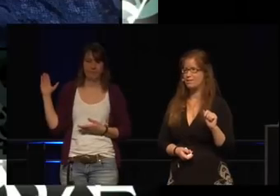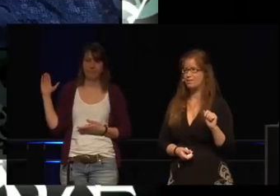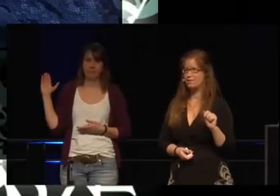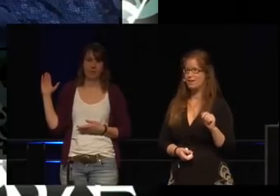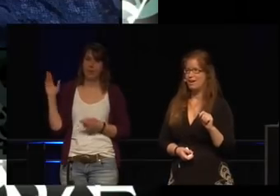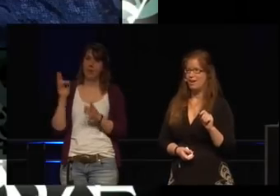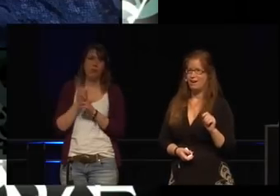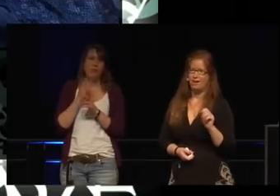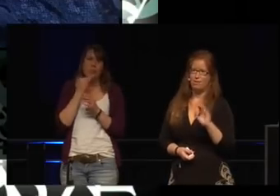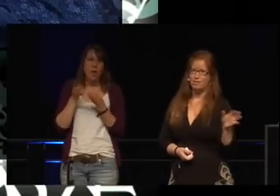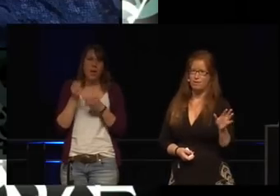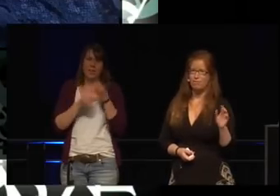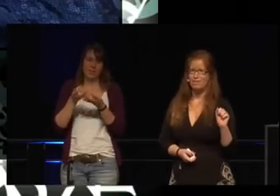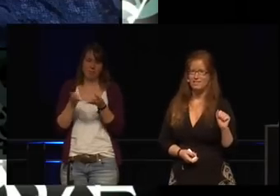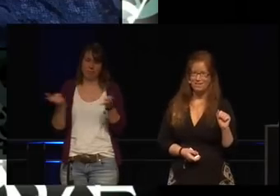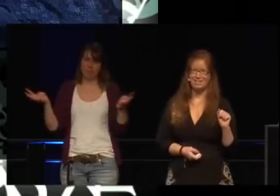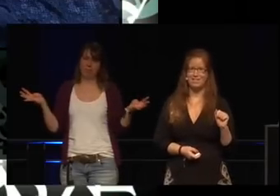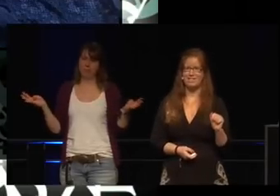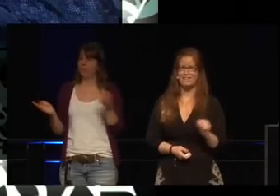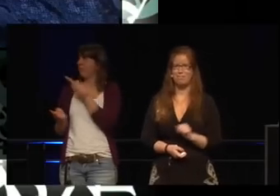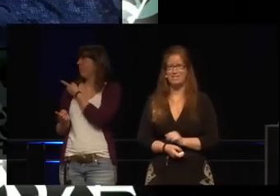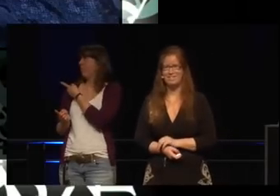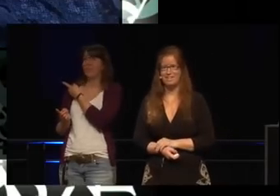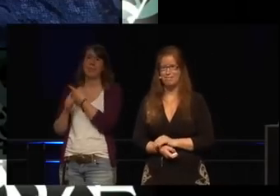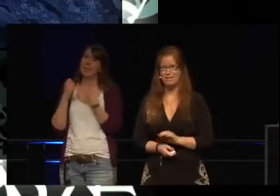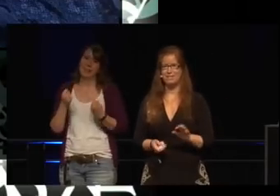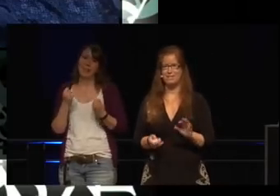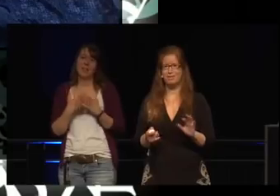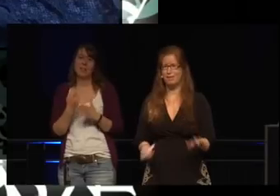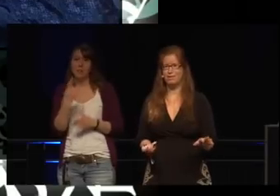Ja, da gibt es natürlich auch ein Buttplug, wenn ihr wisst, was das ist.